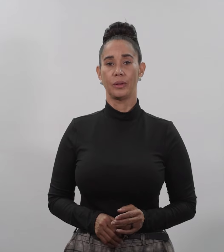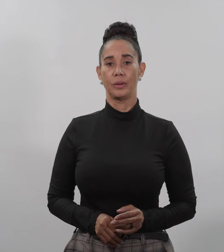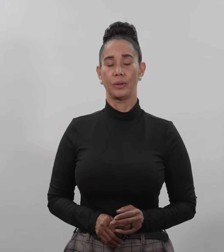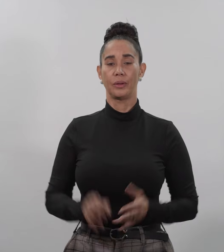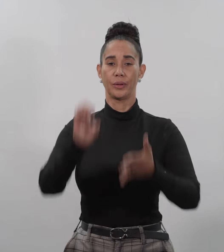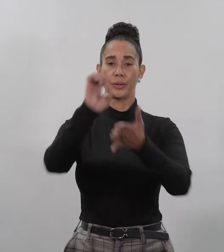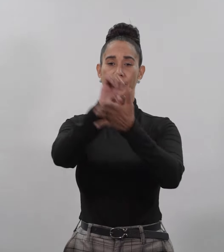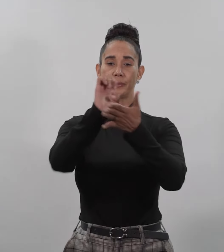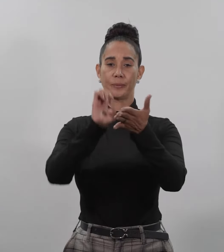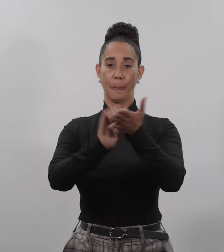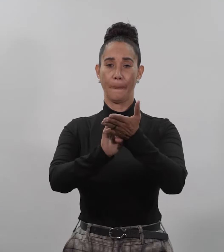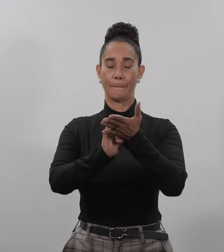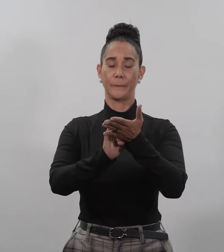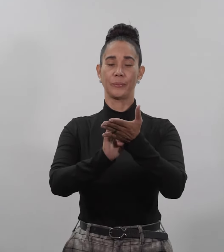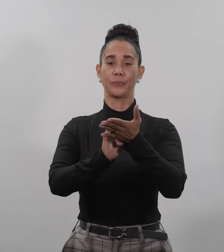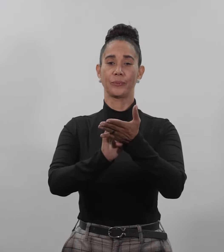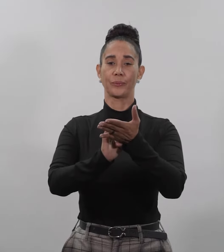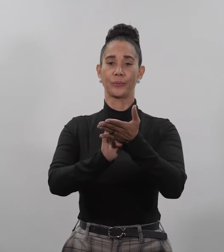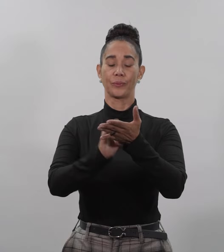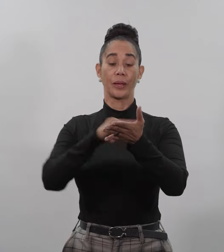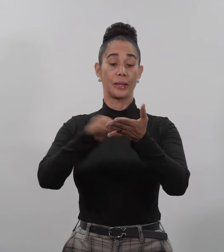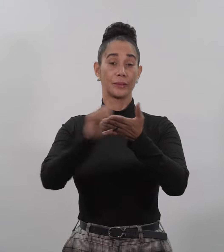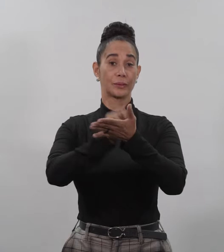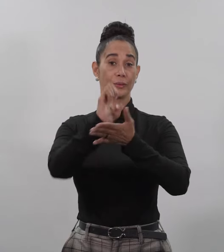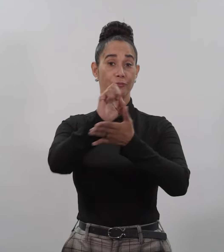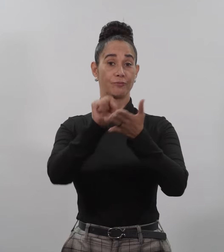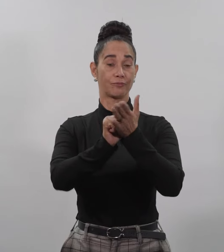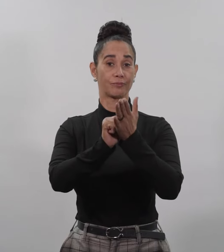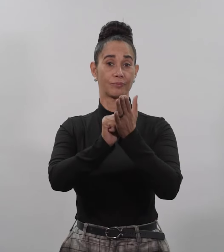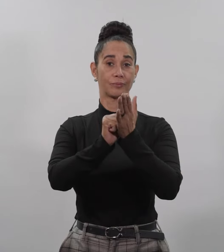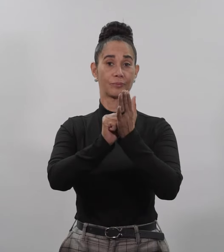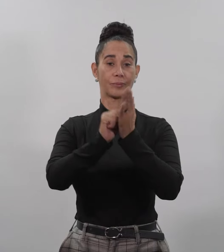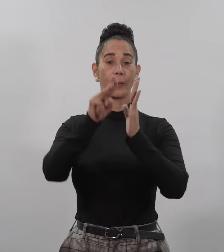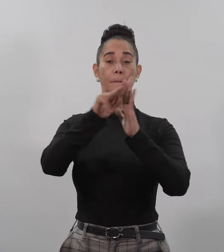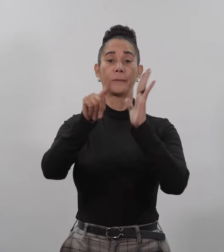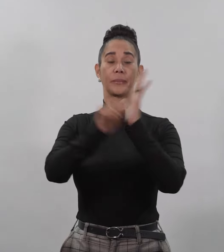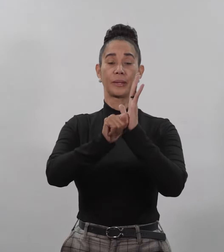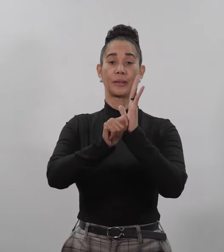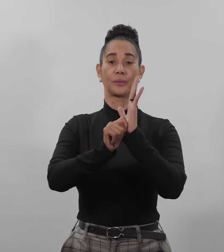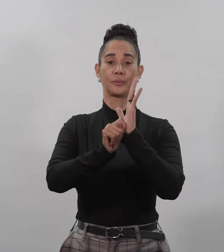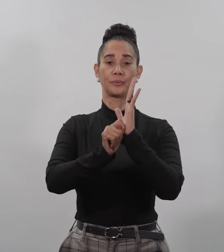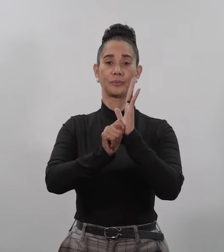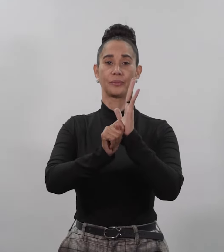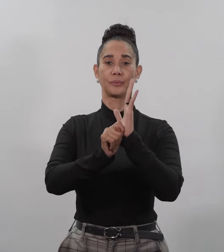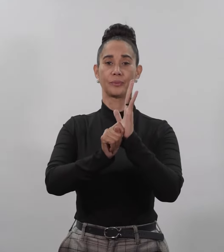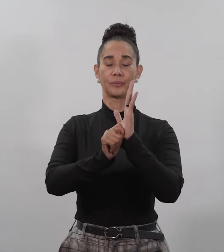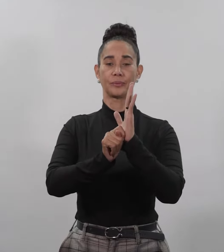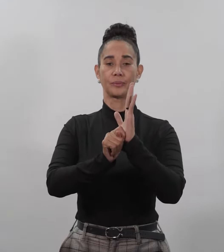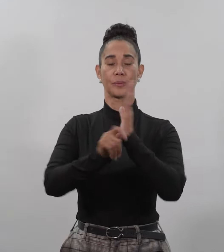Evangelio Lectura del Santo Evangelio según San Mateo En aquel